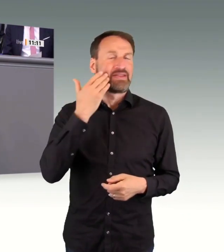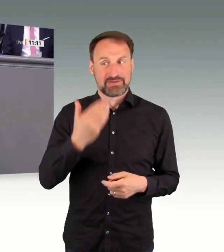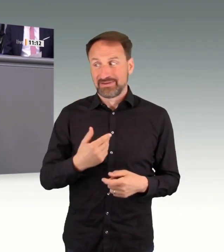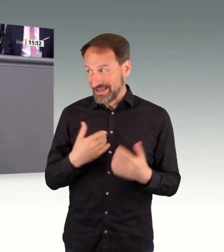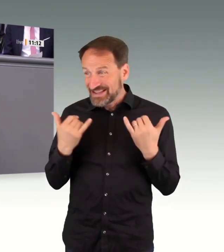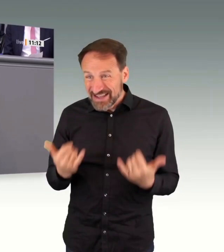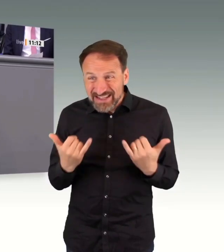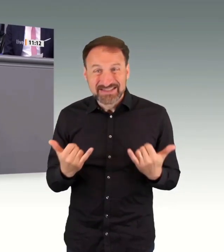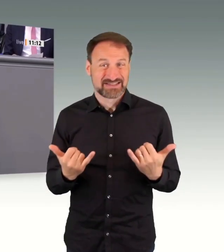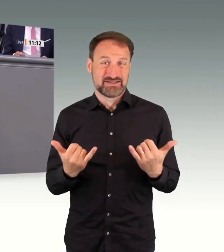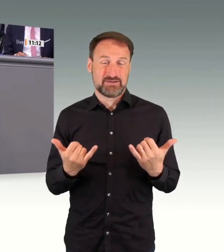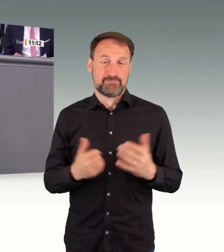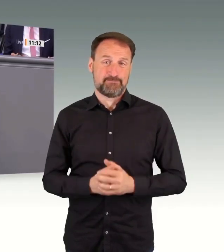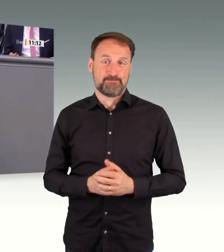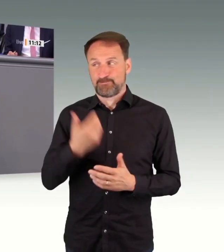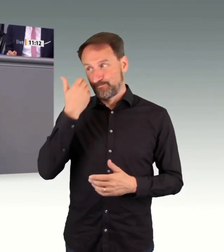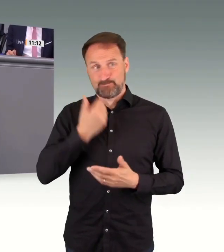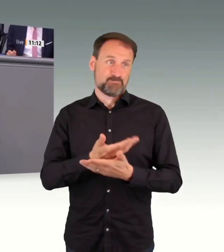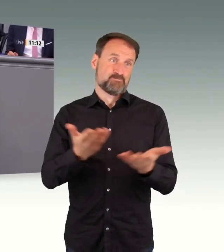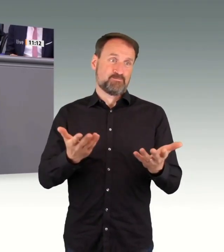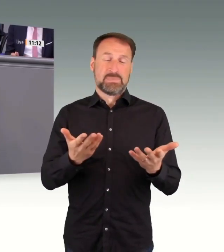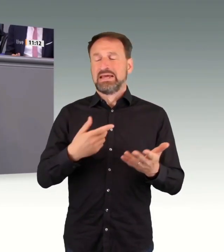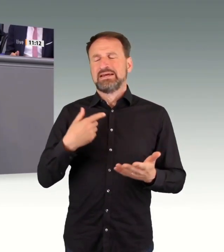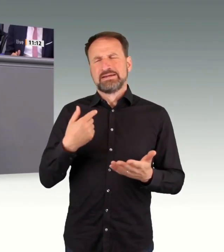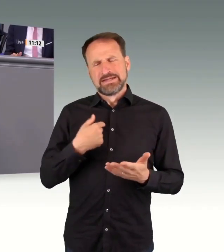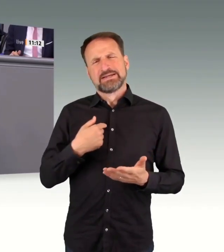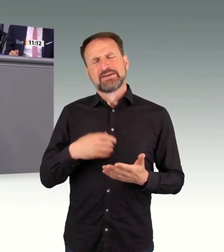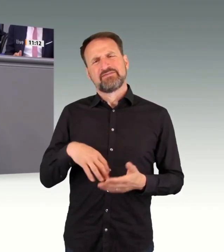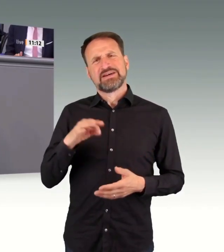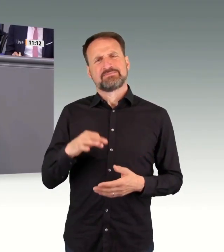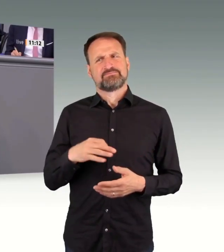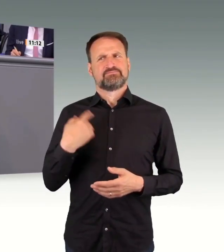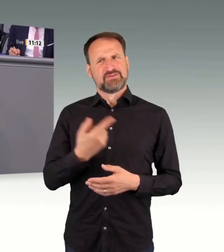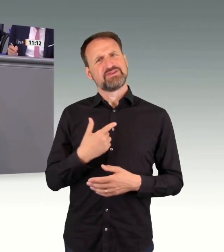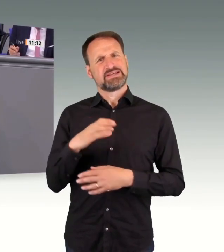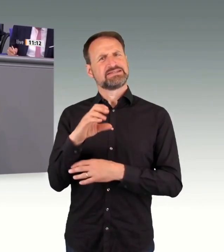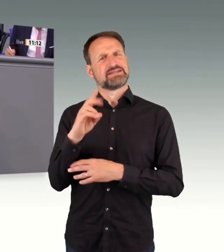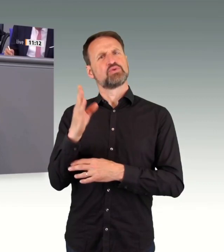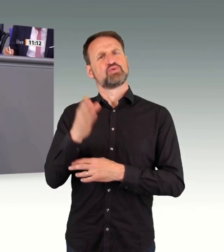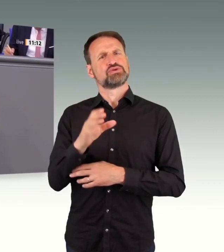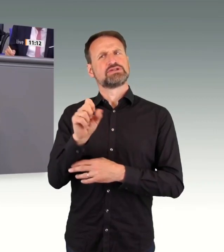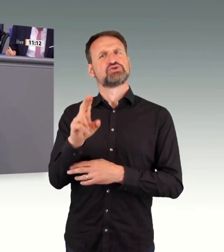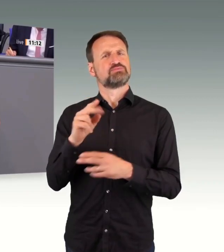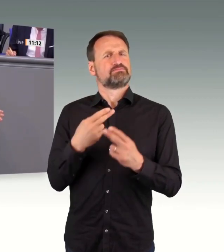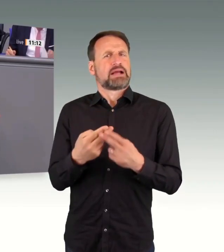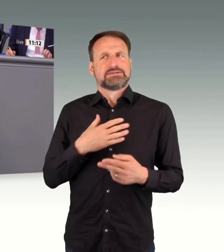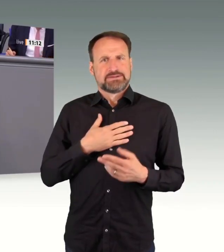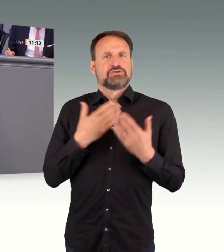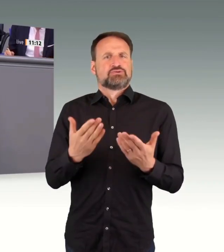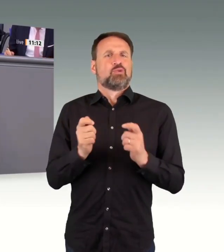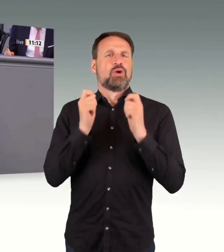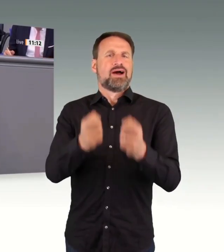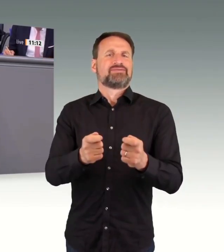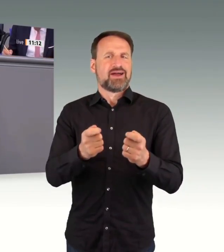Ich finde, es steht uns als Union gut an, diesen Antrag hier zur Debatte zu bringen. Wir erkennen an,